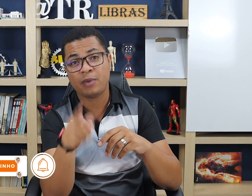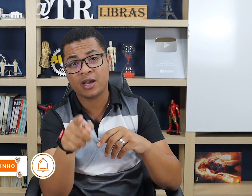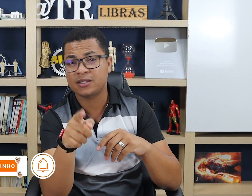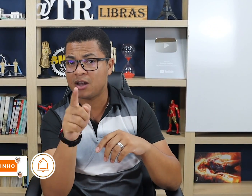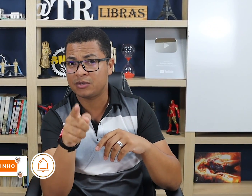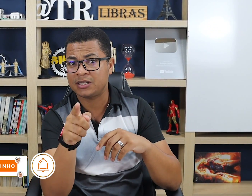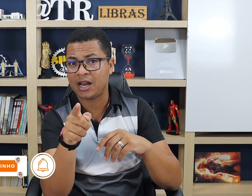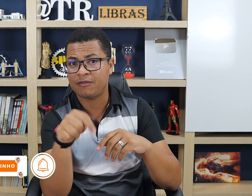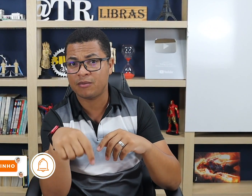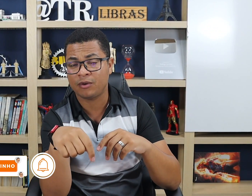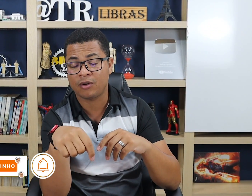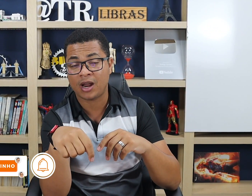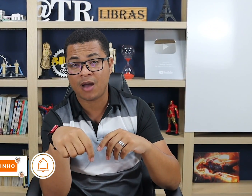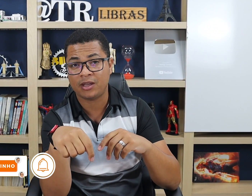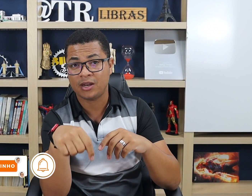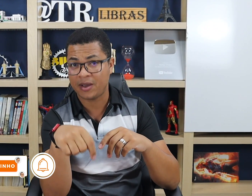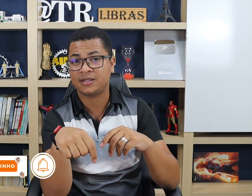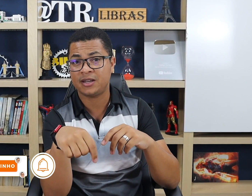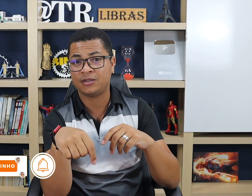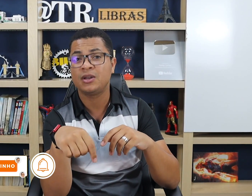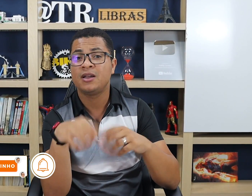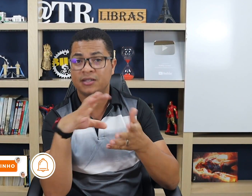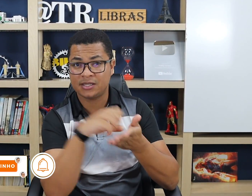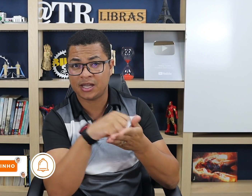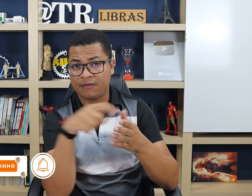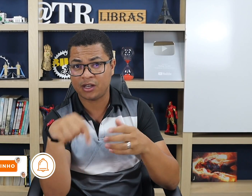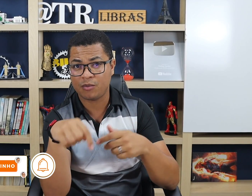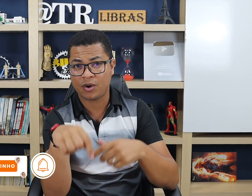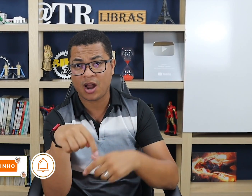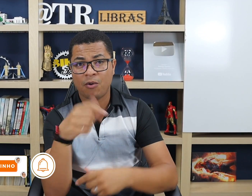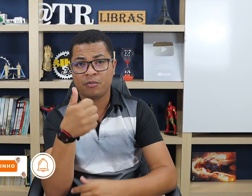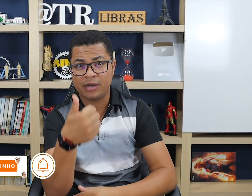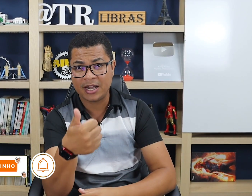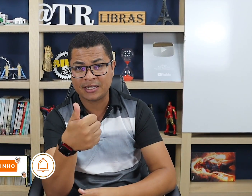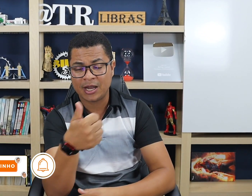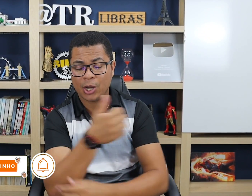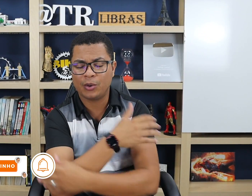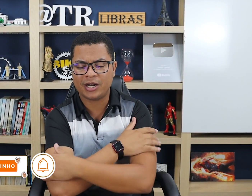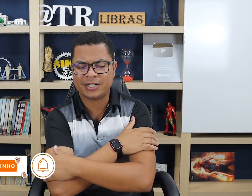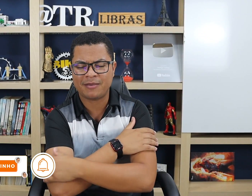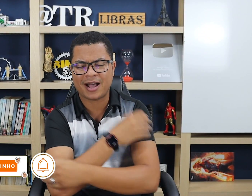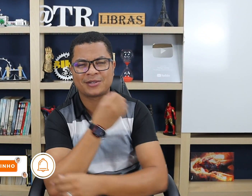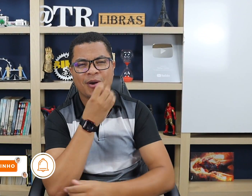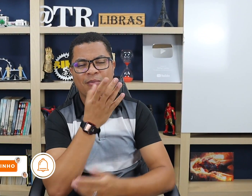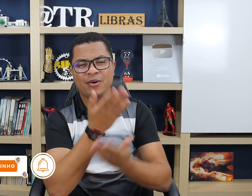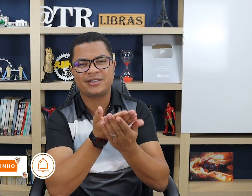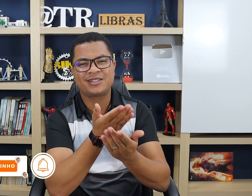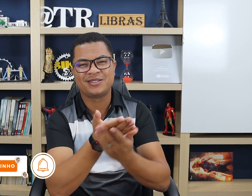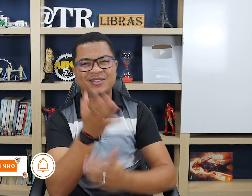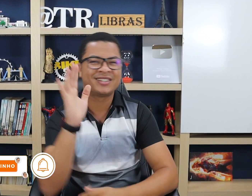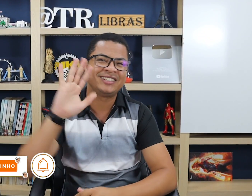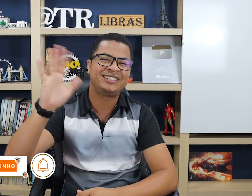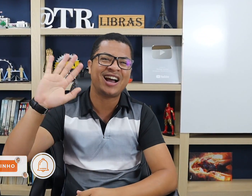perca, senão se inscreve no meu canal aqui, não é inscrito, se inscreva aqui no meu canal, beleza? Um grande abraço, bons estudos. Tchau!